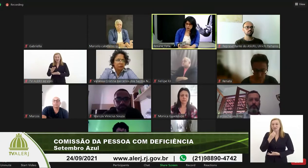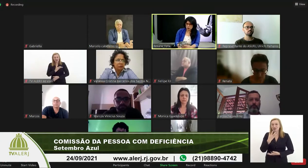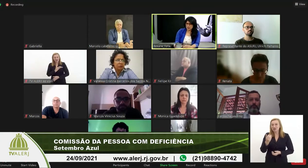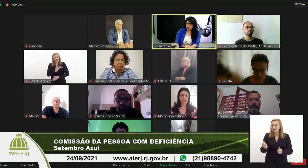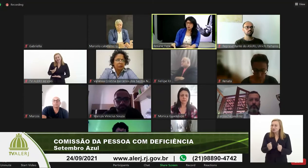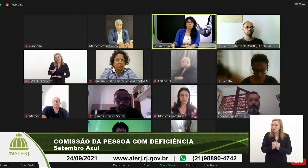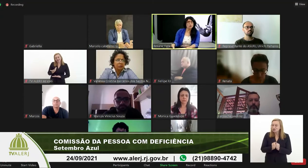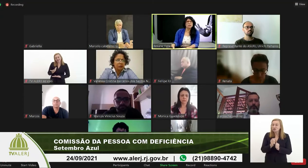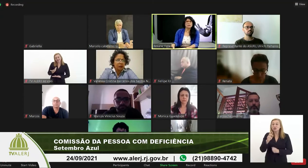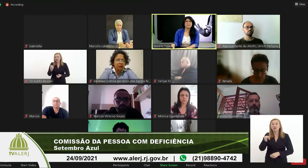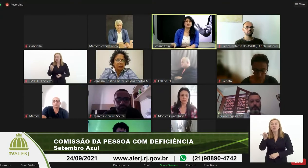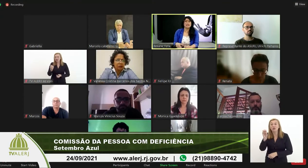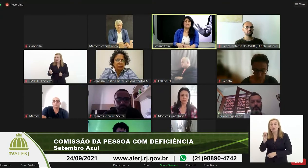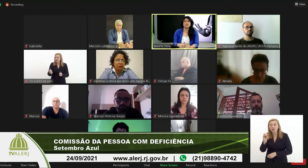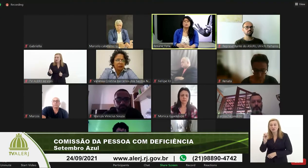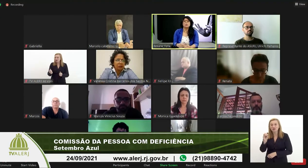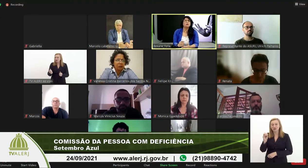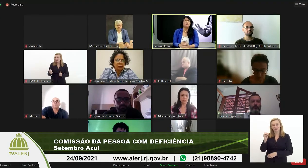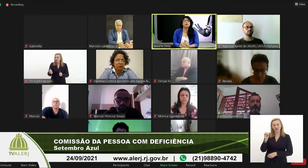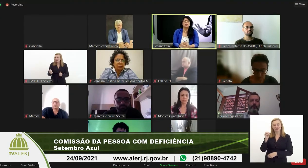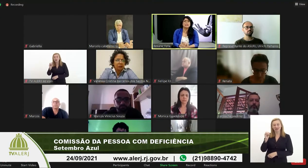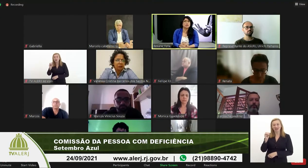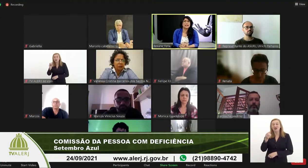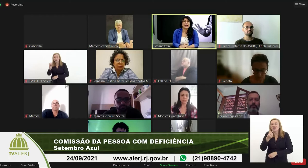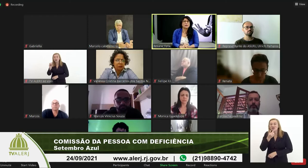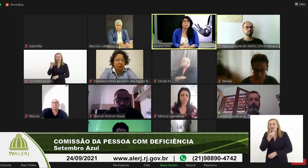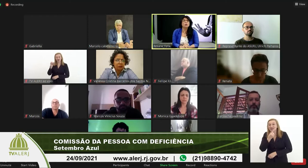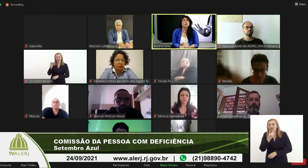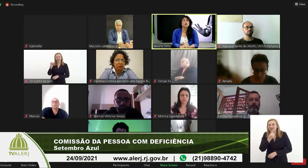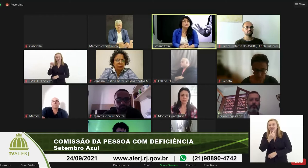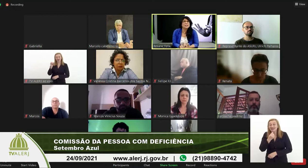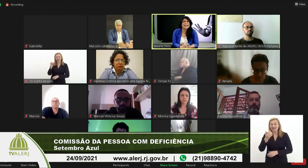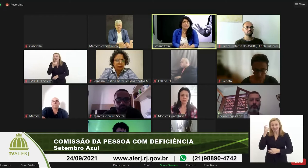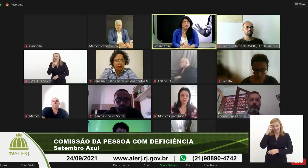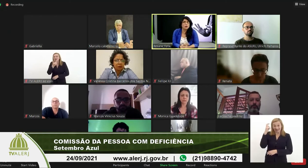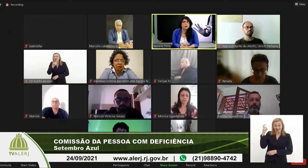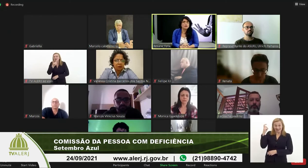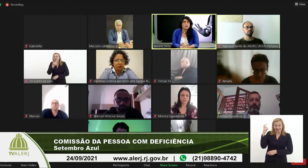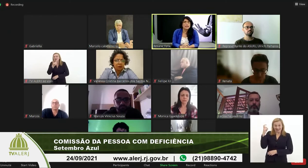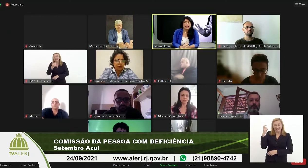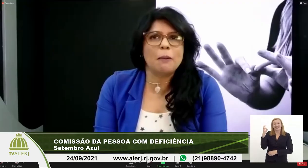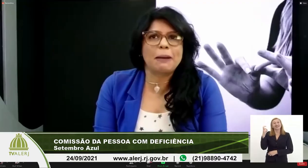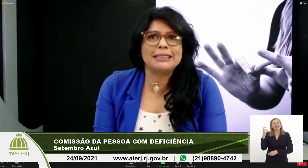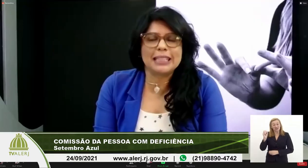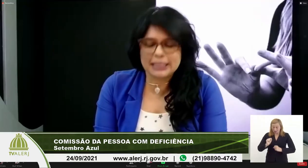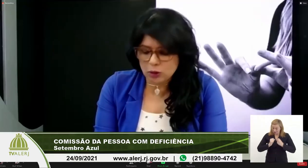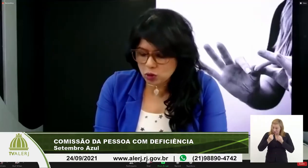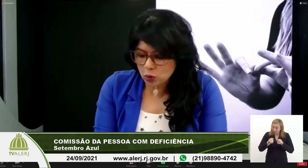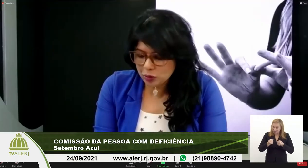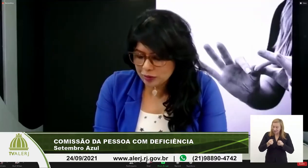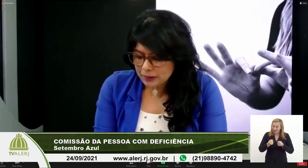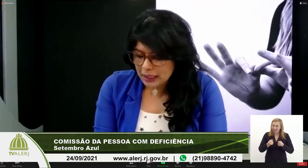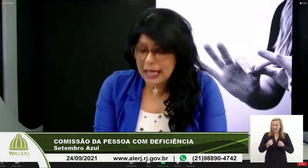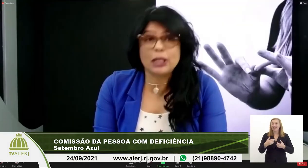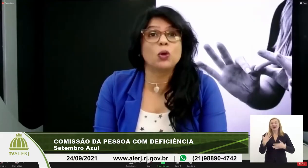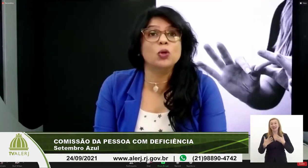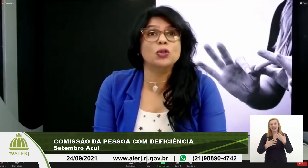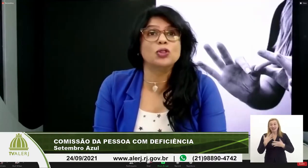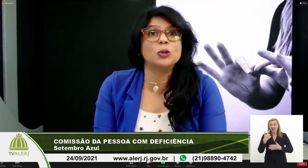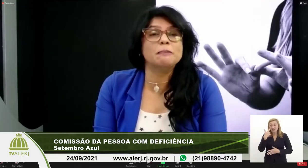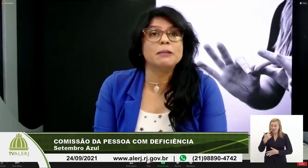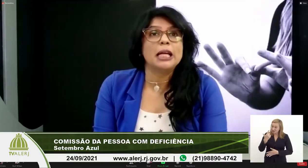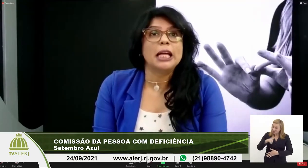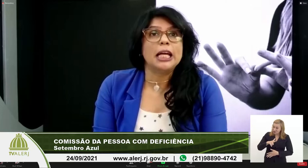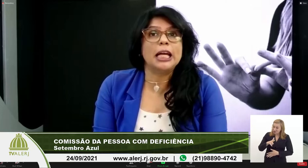Batista um menino muito inteligente muito dedicado muito talentoso e é um prazer tê-lo de novo aqui